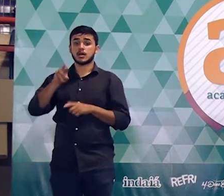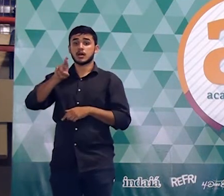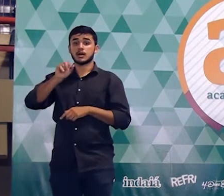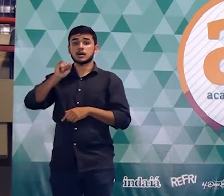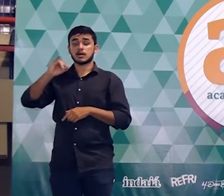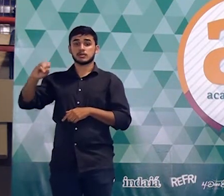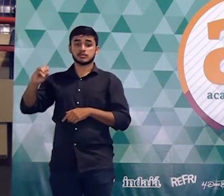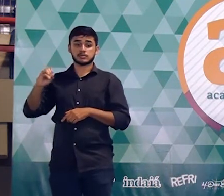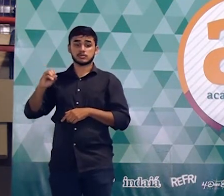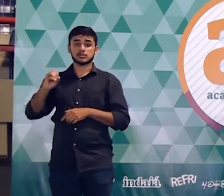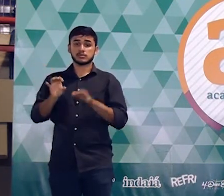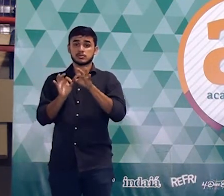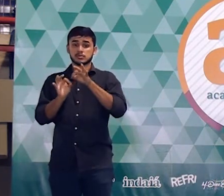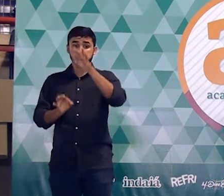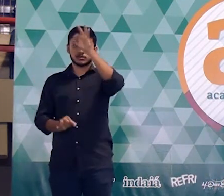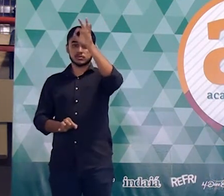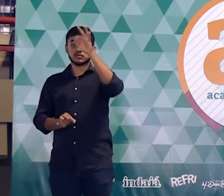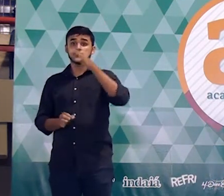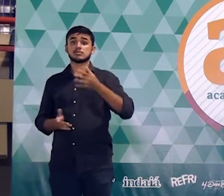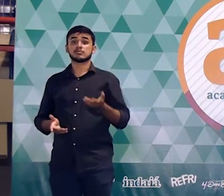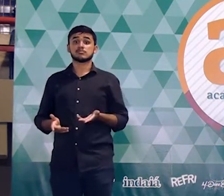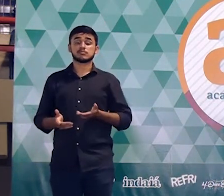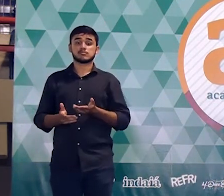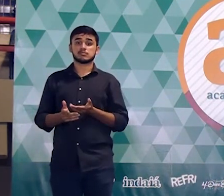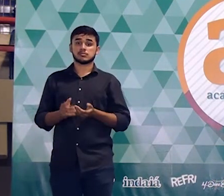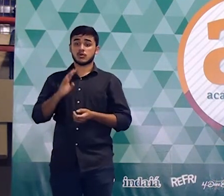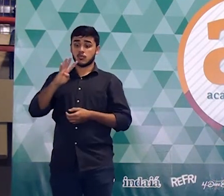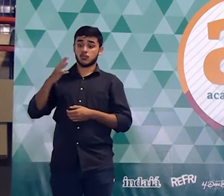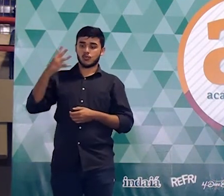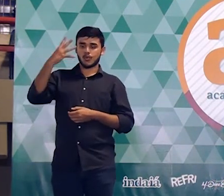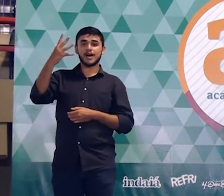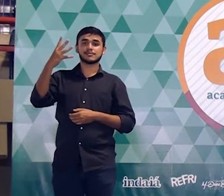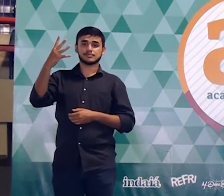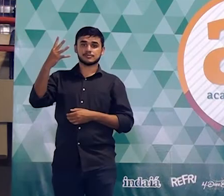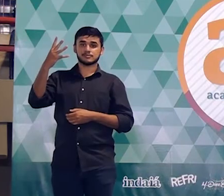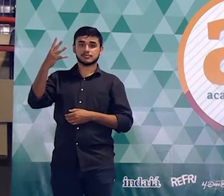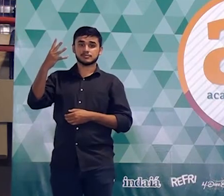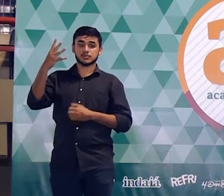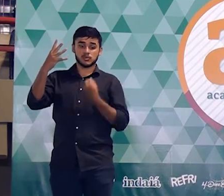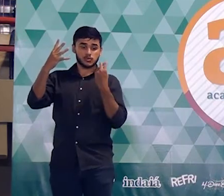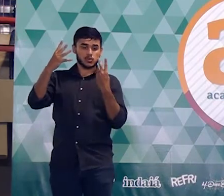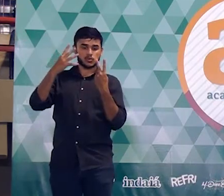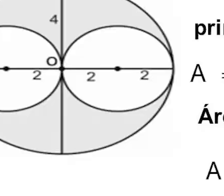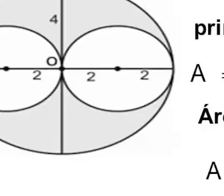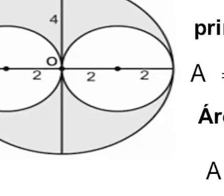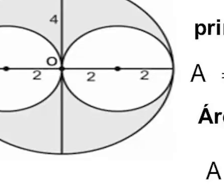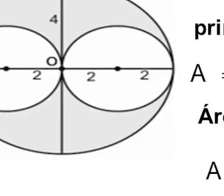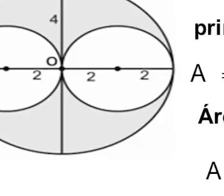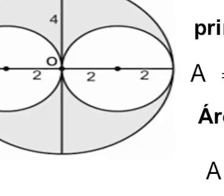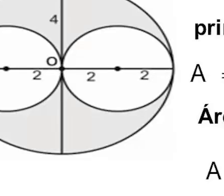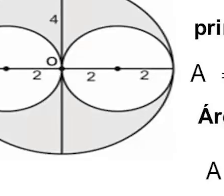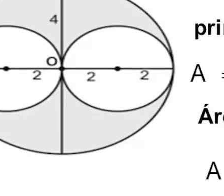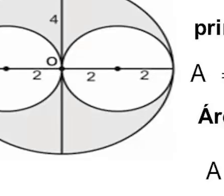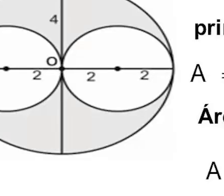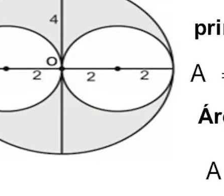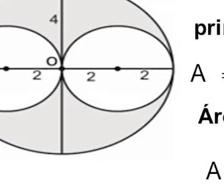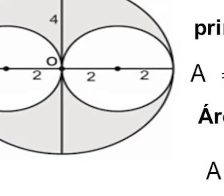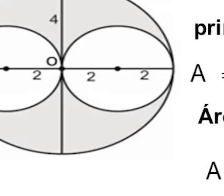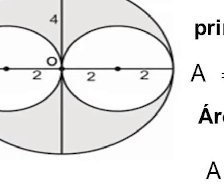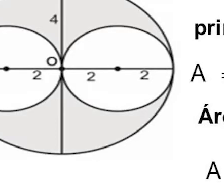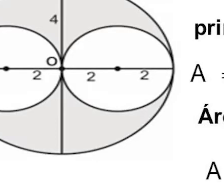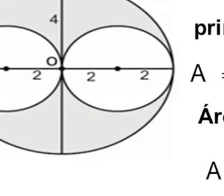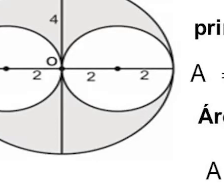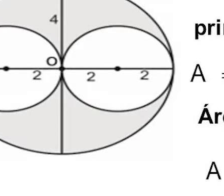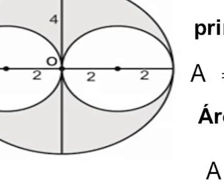tem raio 2 o círculo grande tem raio 4 então o é que a gente vai fazer eu vou ter que calcular primeiro a